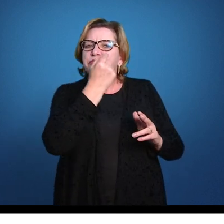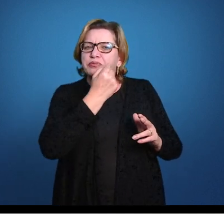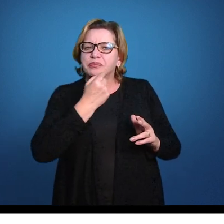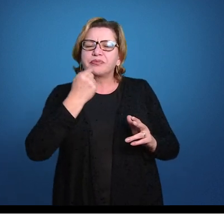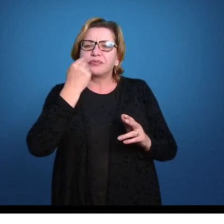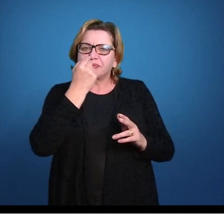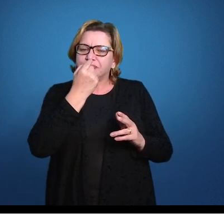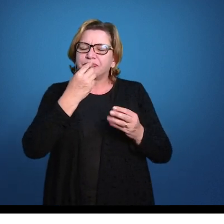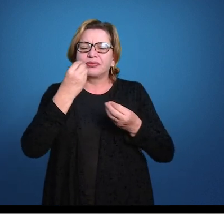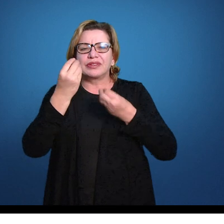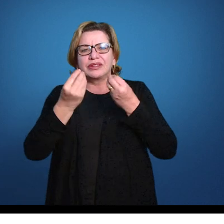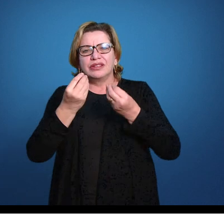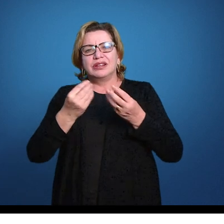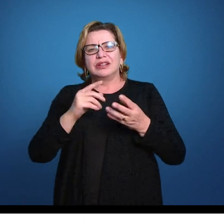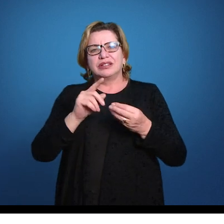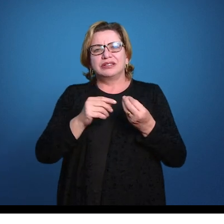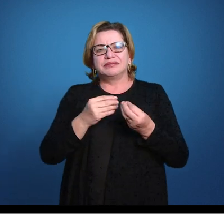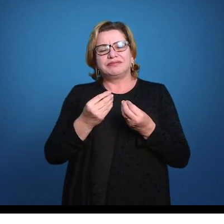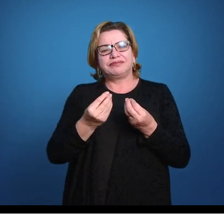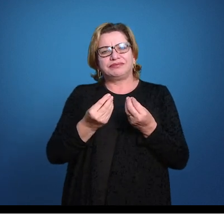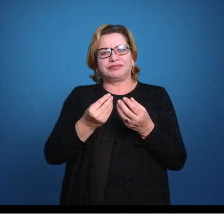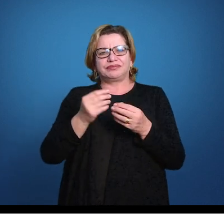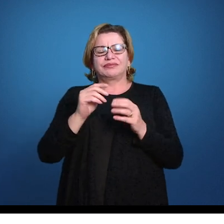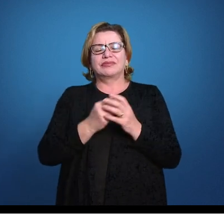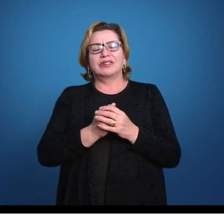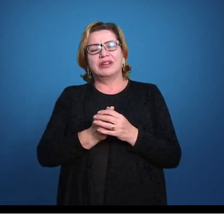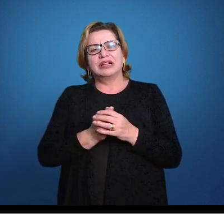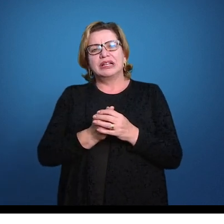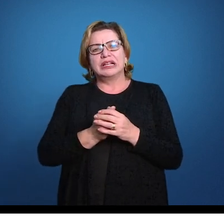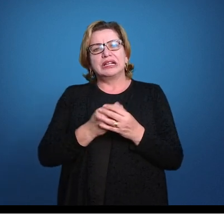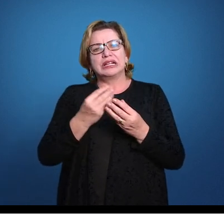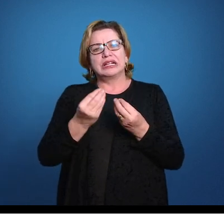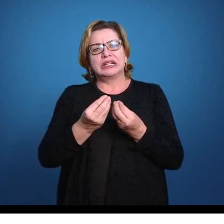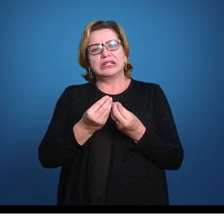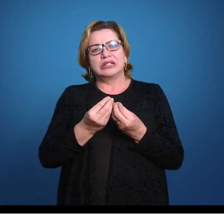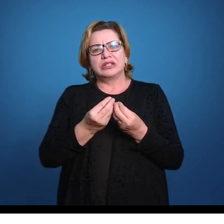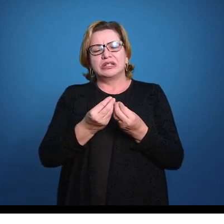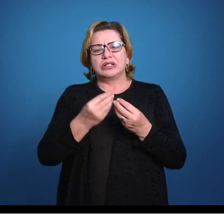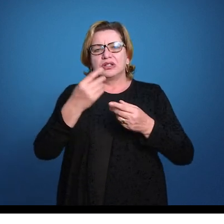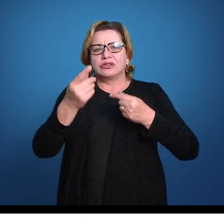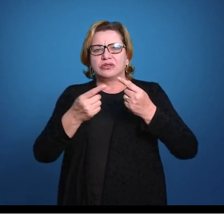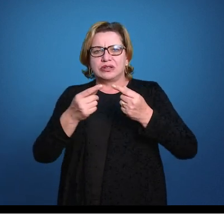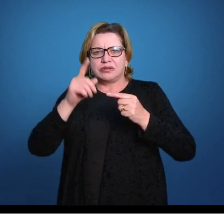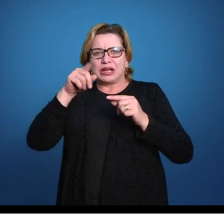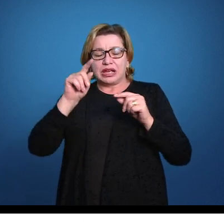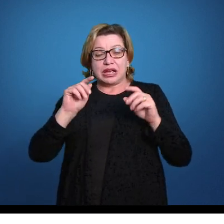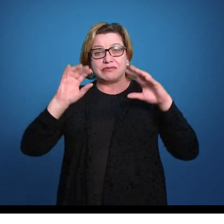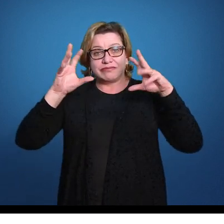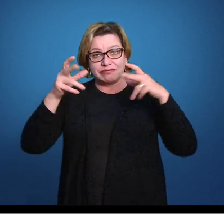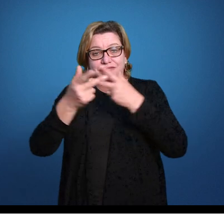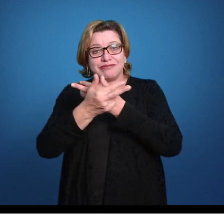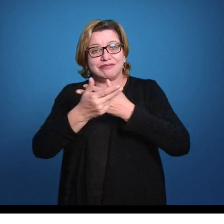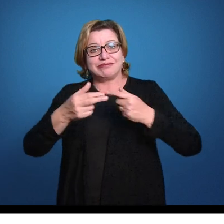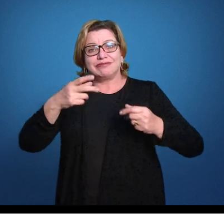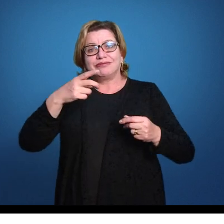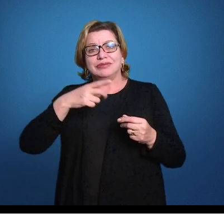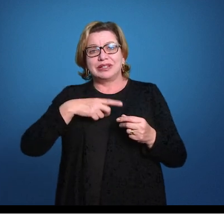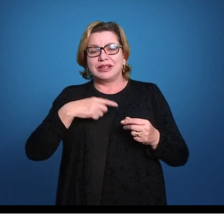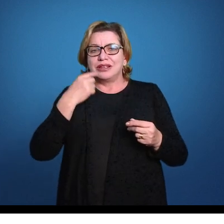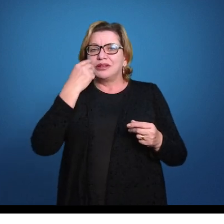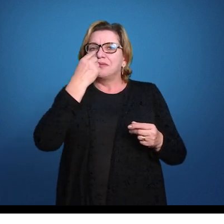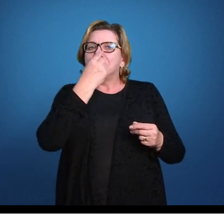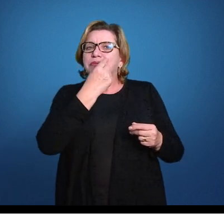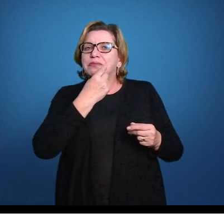dessa palavra aí chamada estoma, então esses são animais que tem né, boca